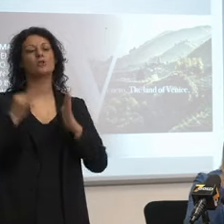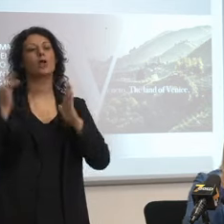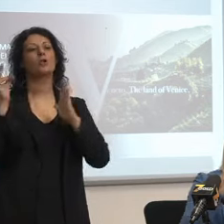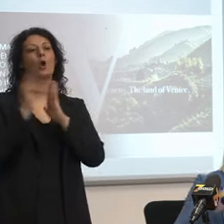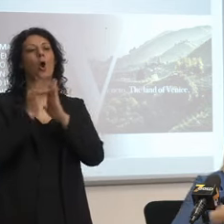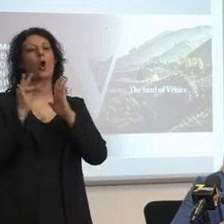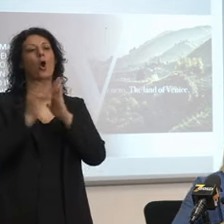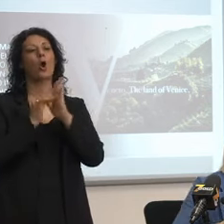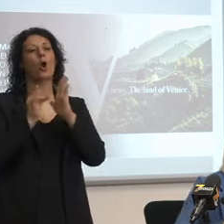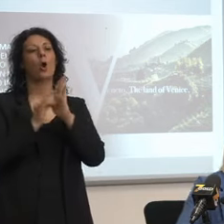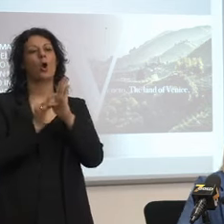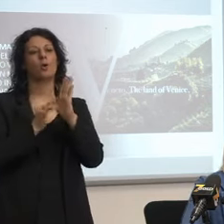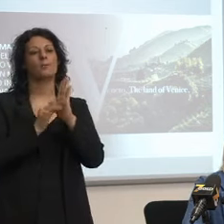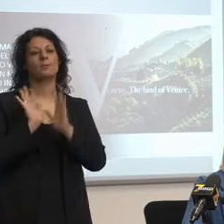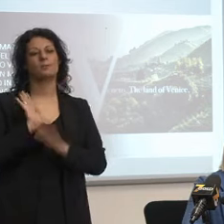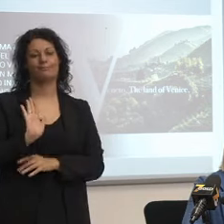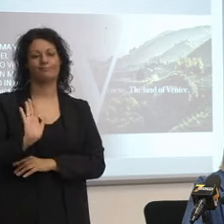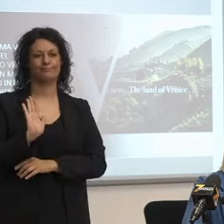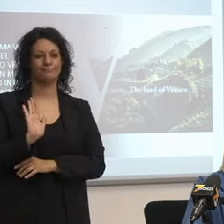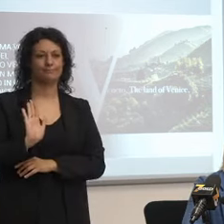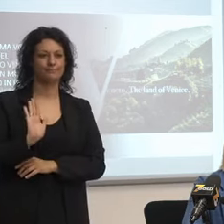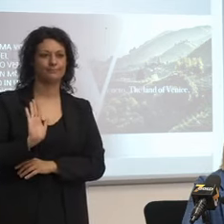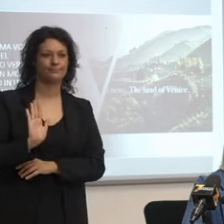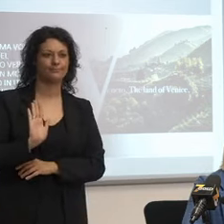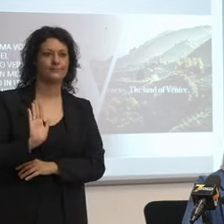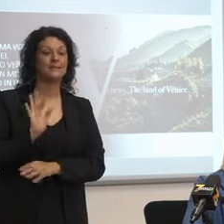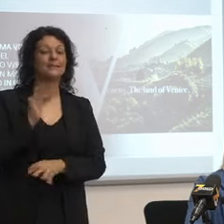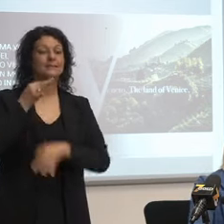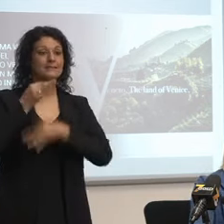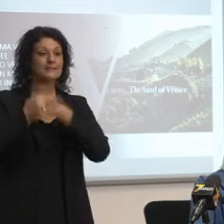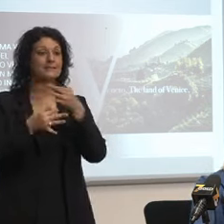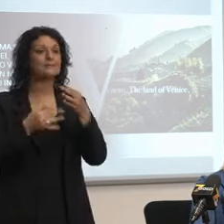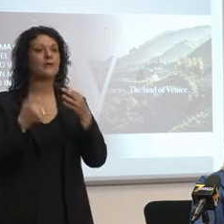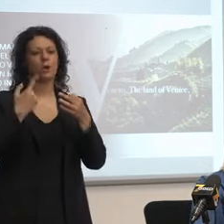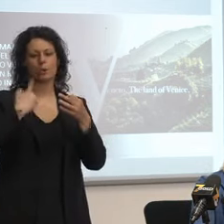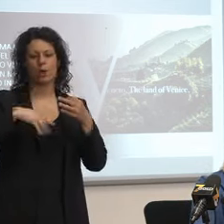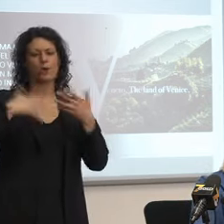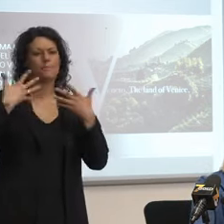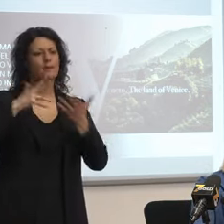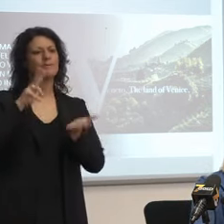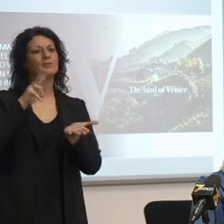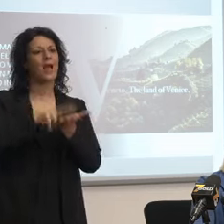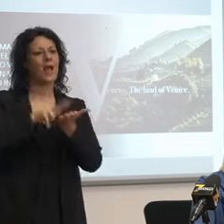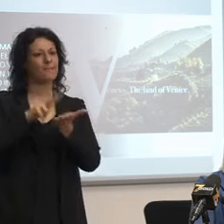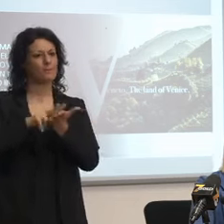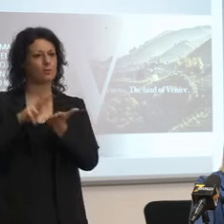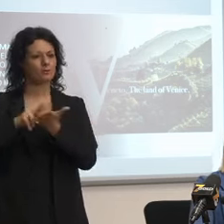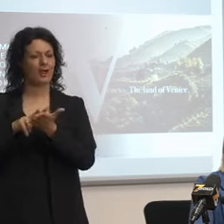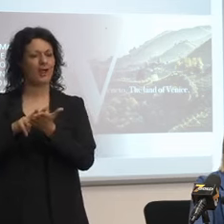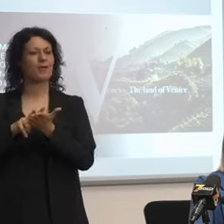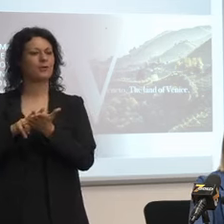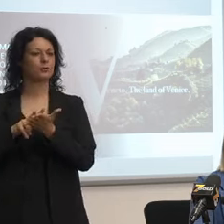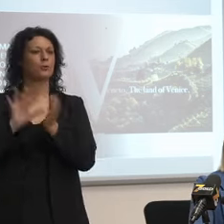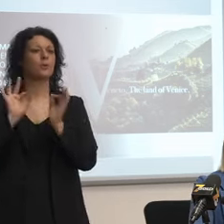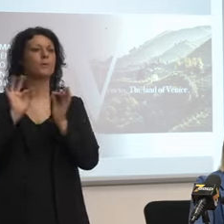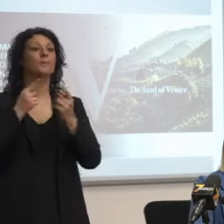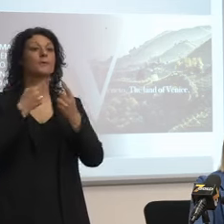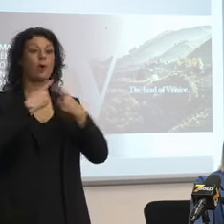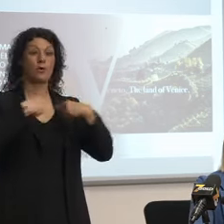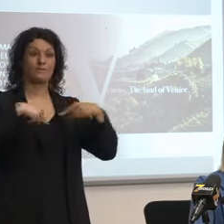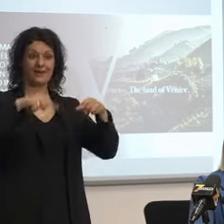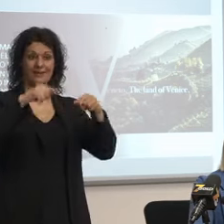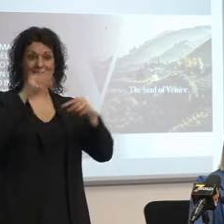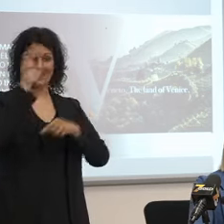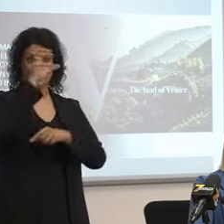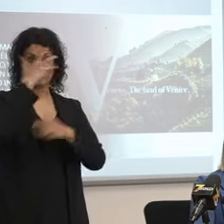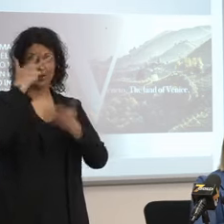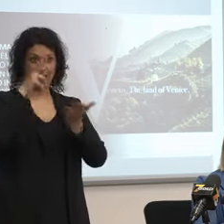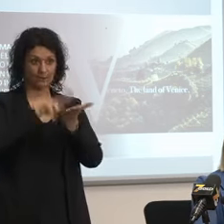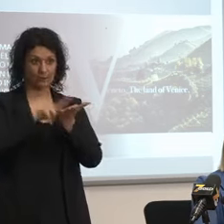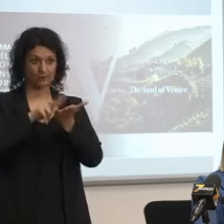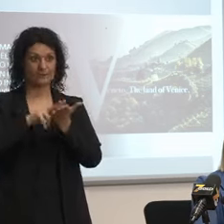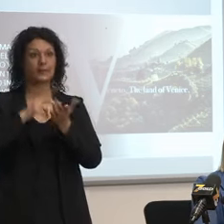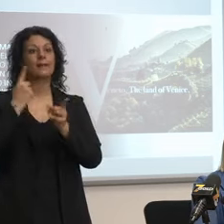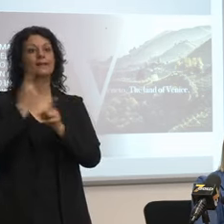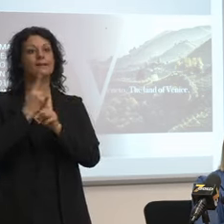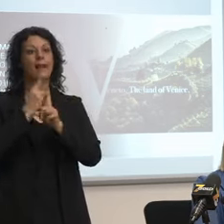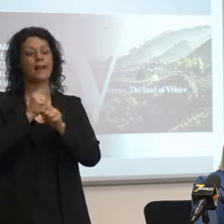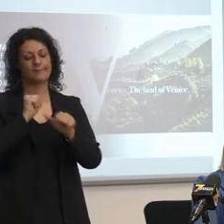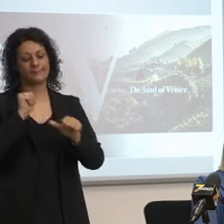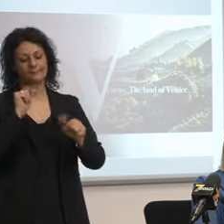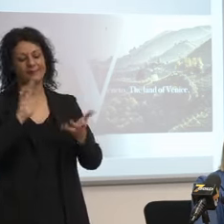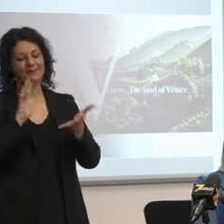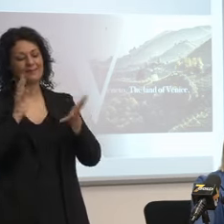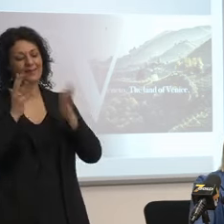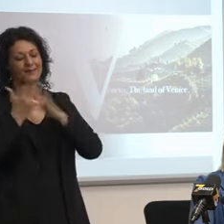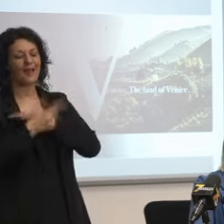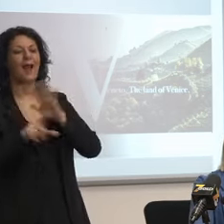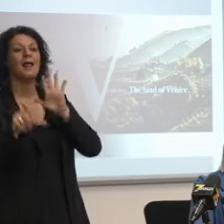quindi tutto quello che è contenuto nel patto per la salute che è stato approvato in conferenza delle regioni poi si deve tramutare in leggi quindi norme